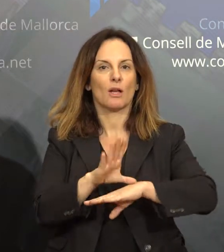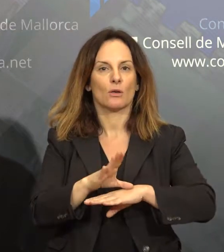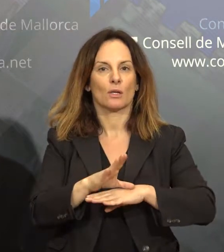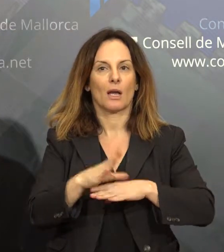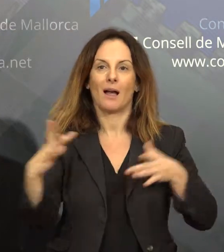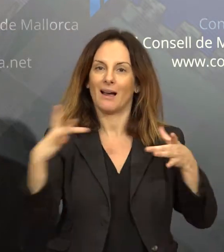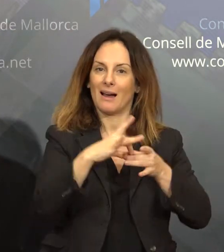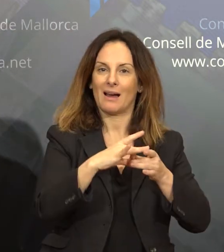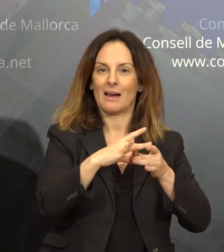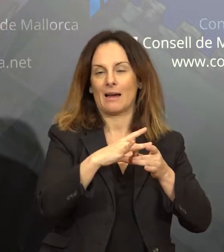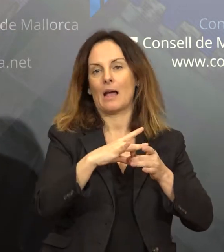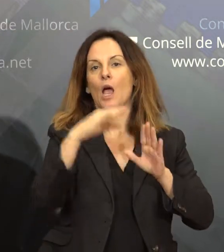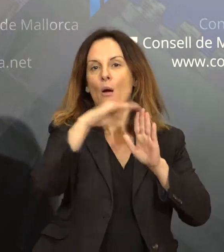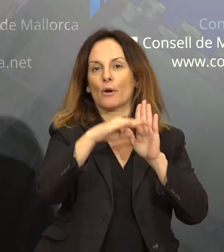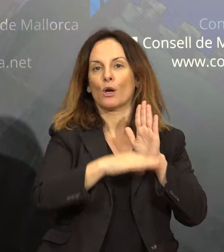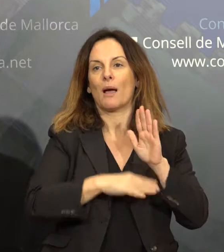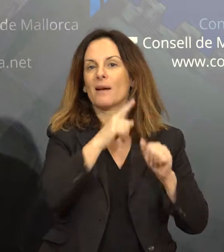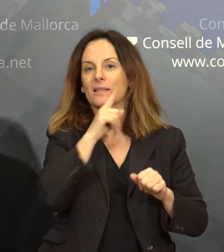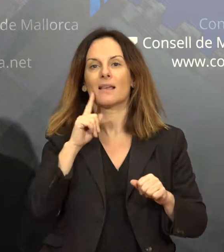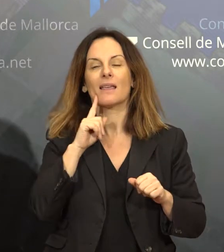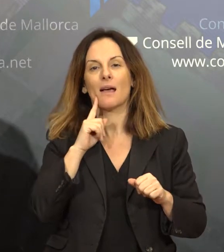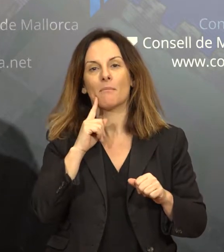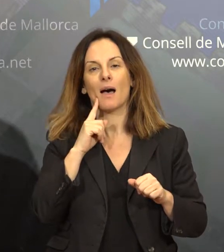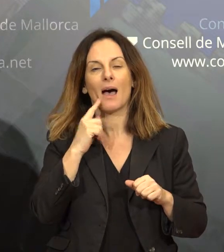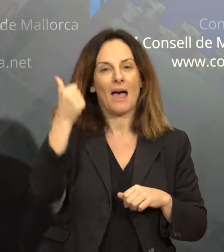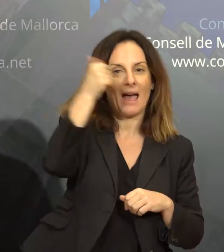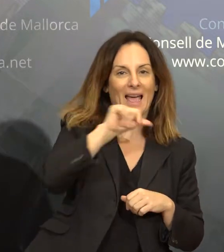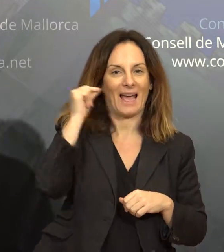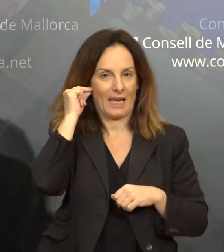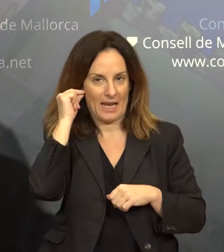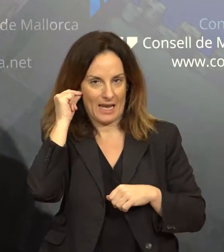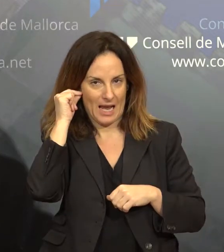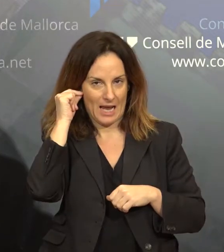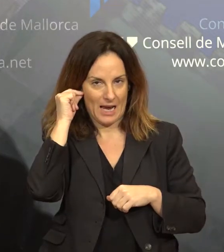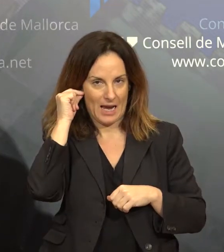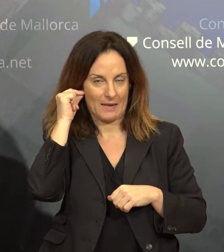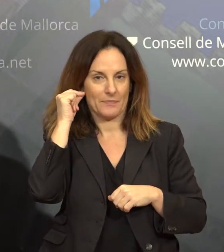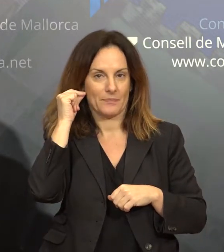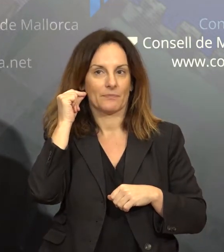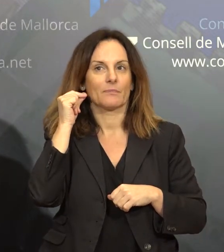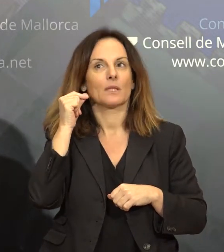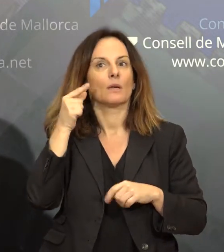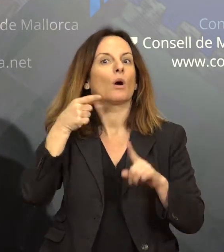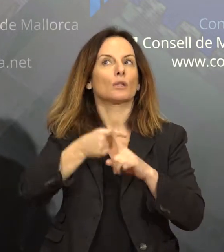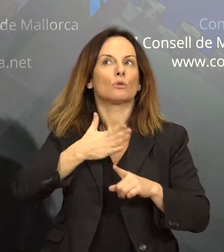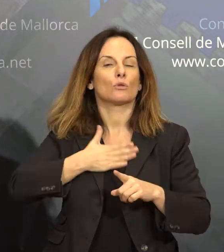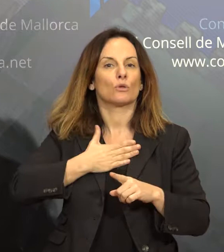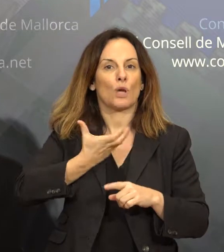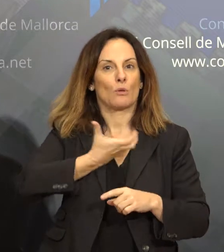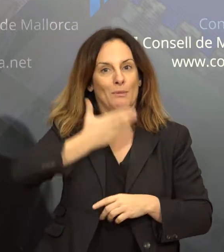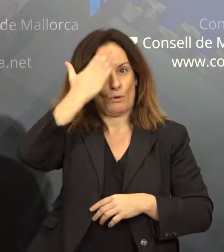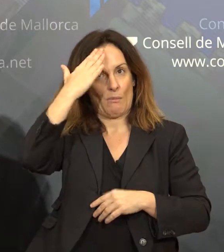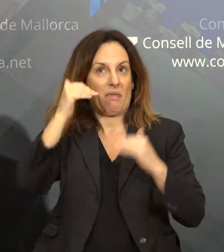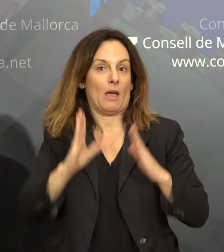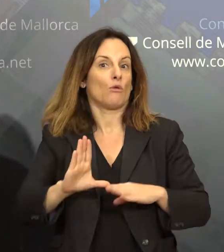programa de genèrica. O sigui que d'aquesta manera contribuïm com a entitat supermunicipal a donar suport a